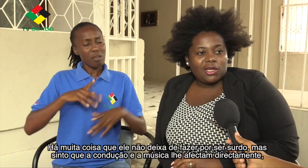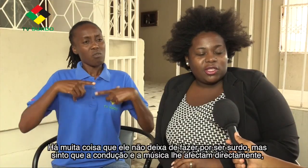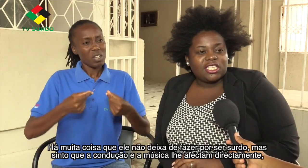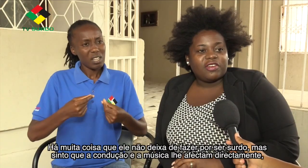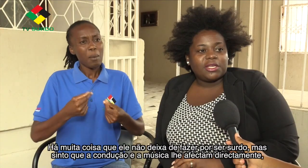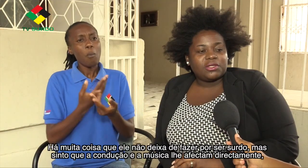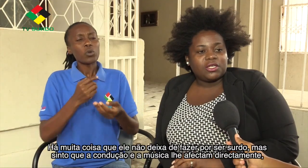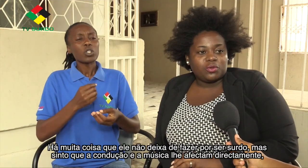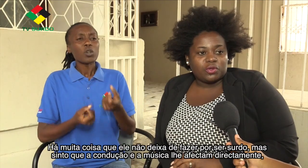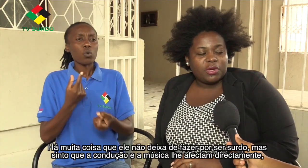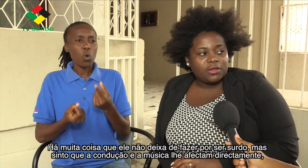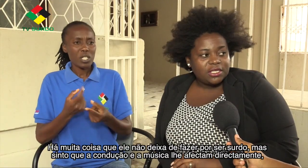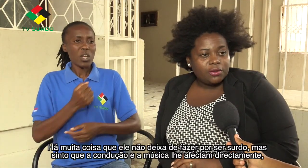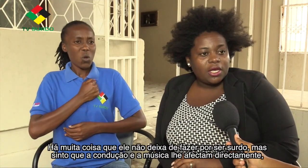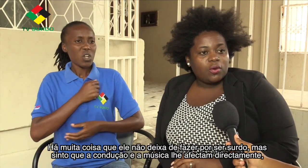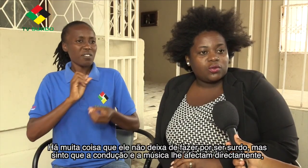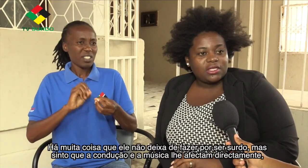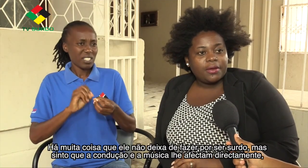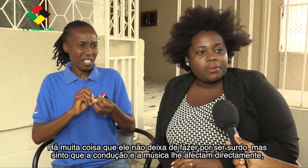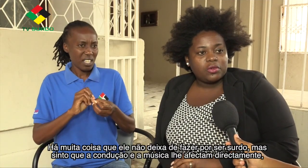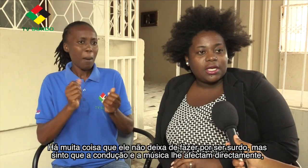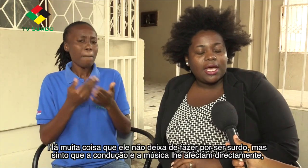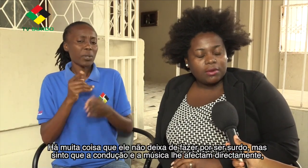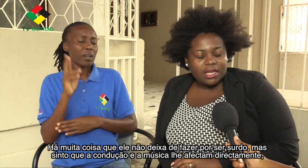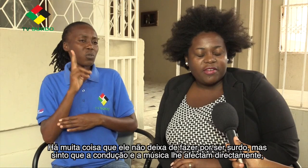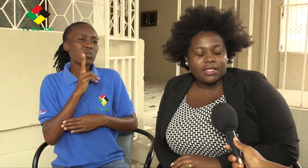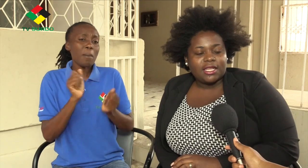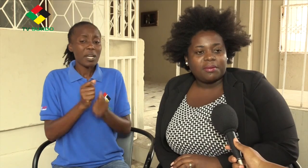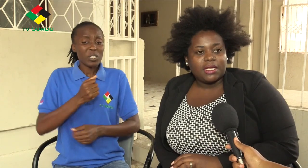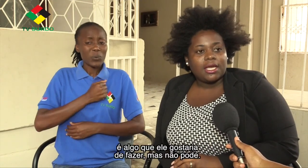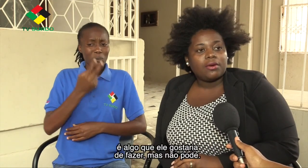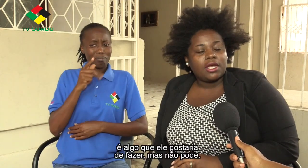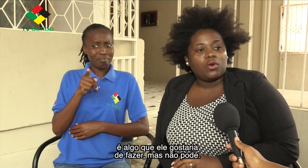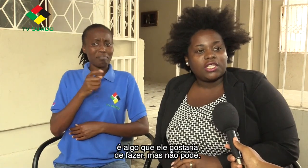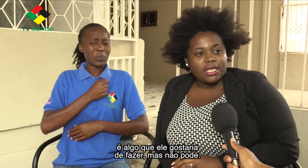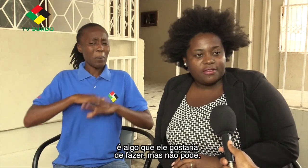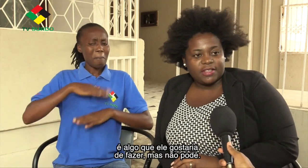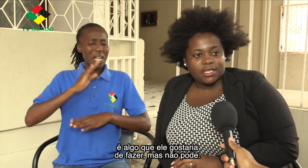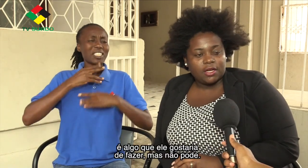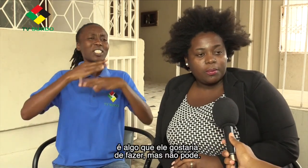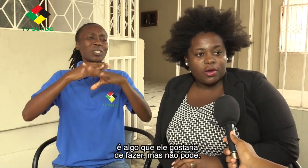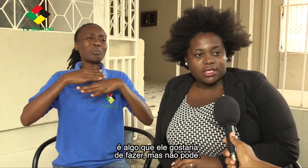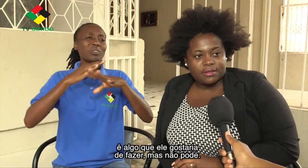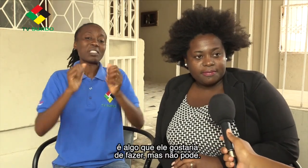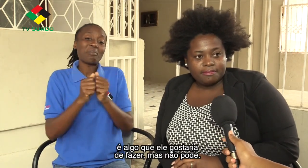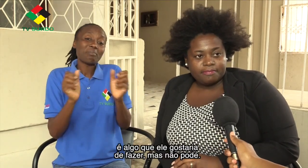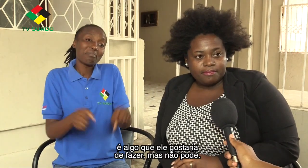não deixa de fazer por ser surdo, mas eu sinto que a condução e a música é algo que lhe afeta diretamente, é algo que ele gostaria de fazer e não pode. Obrigada.